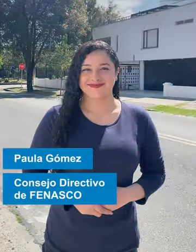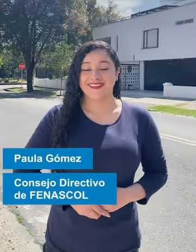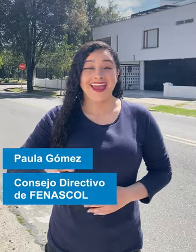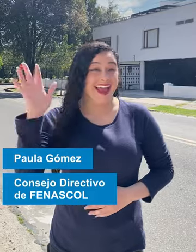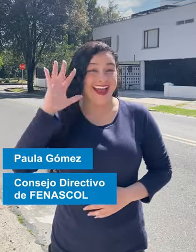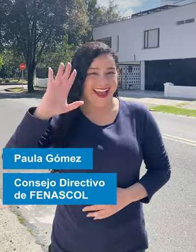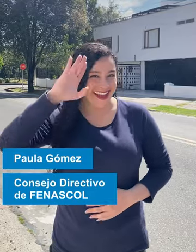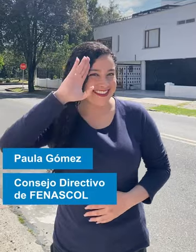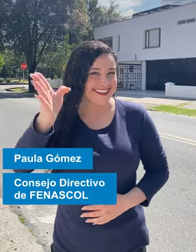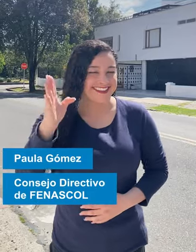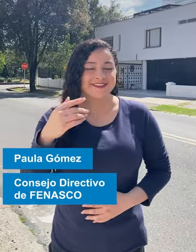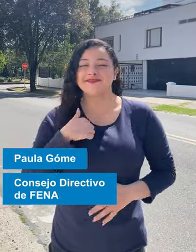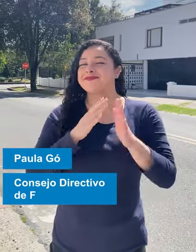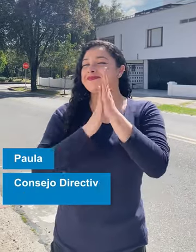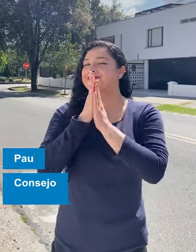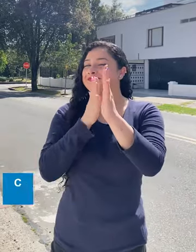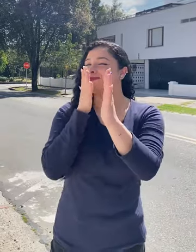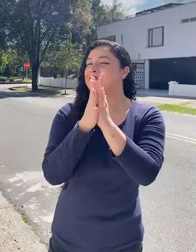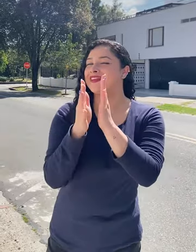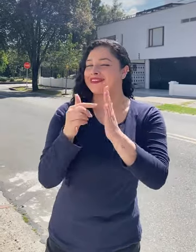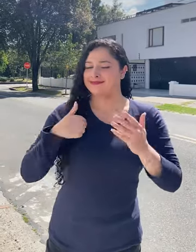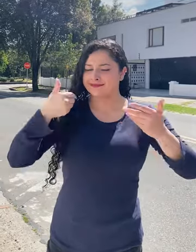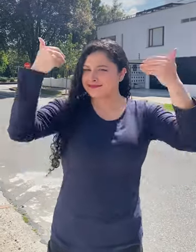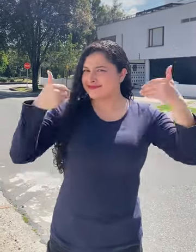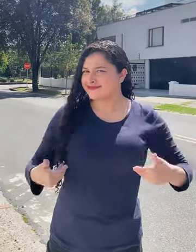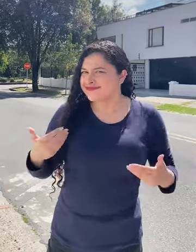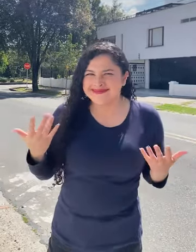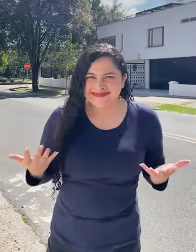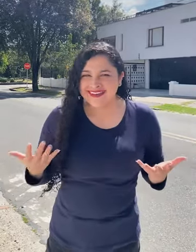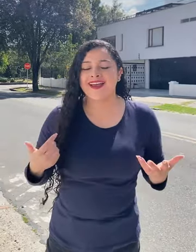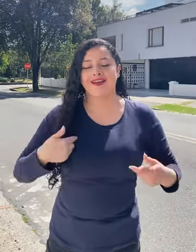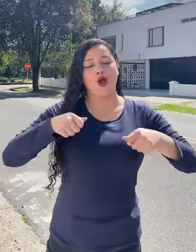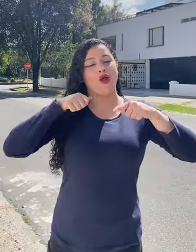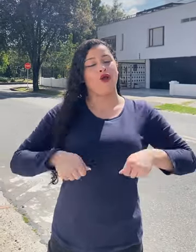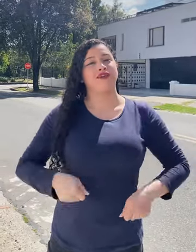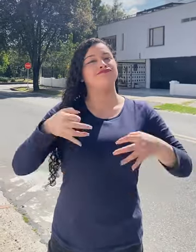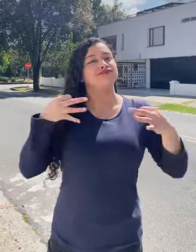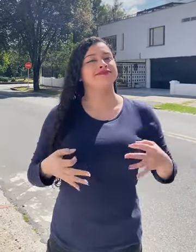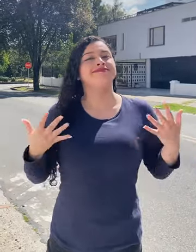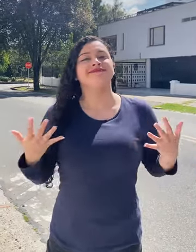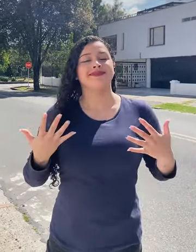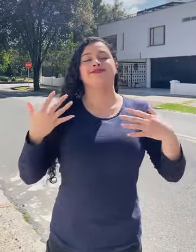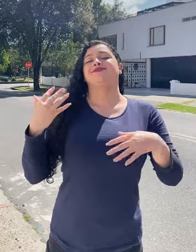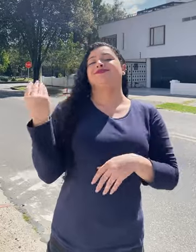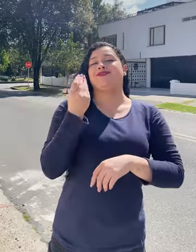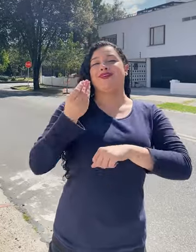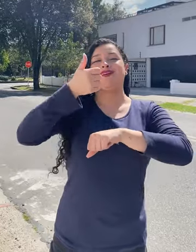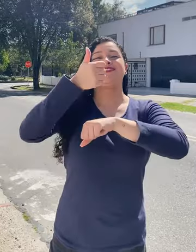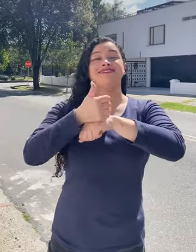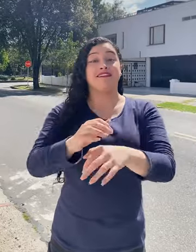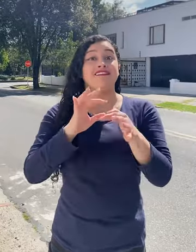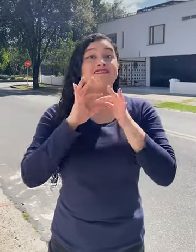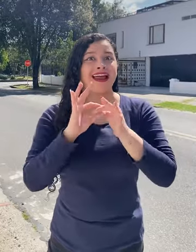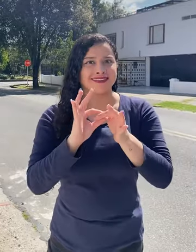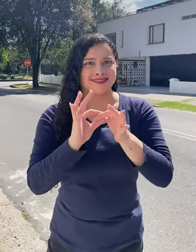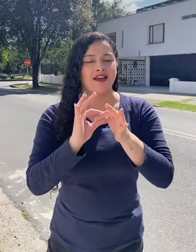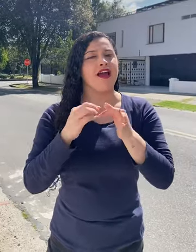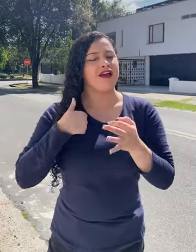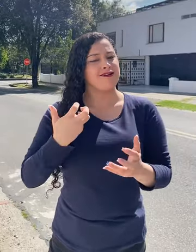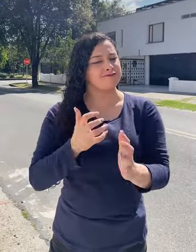Hola, hola. Hoy estoy bajo el rol de miembro del Consejo Directivo de FENASCOL. Les cuento que el